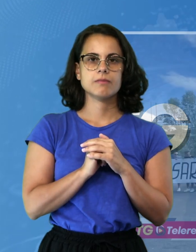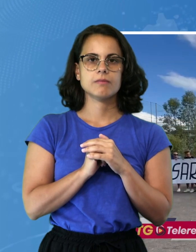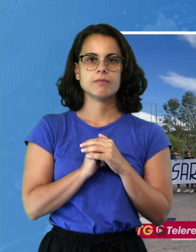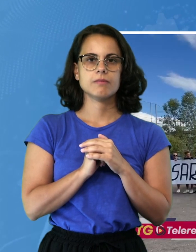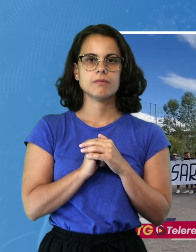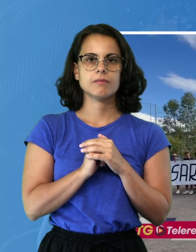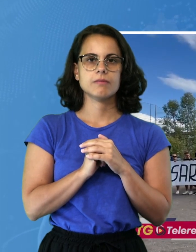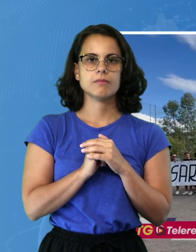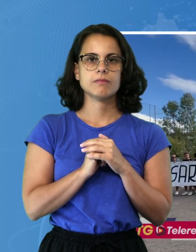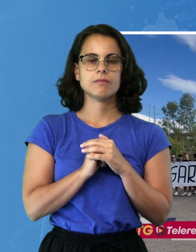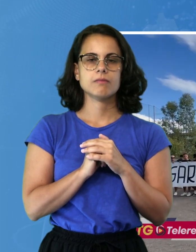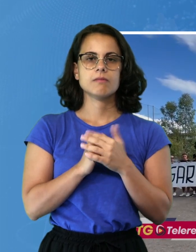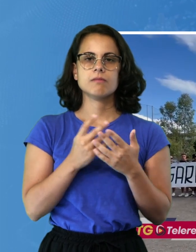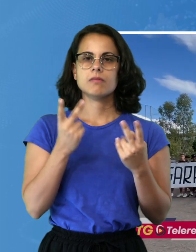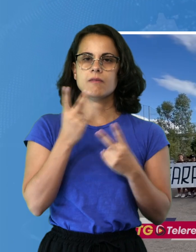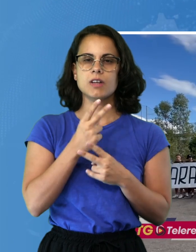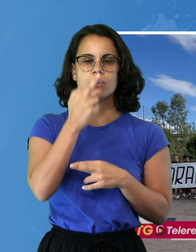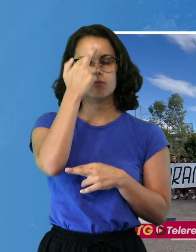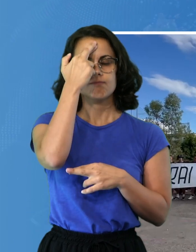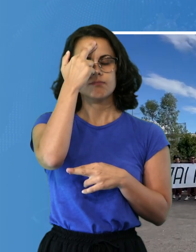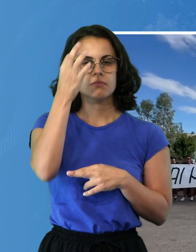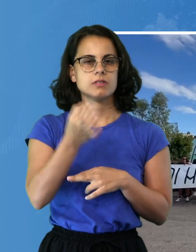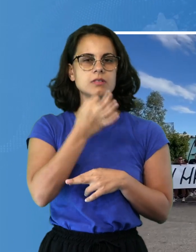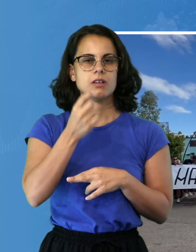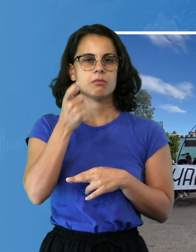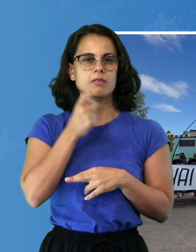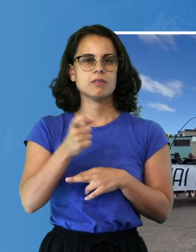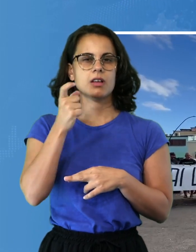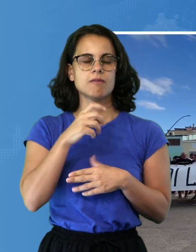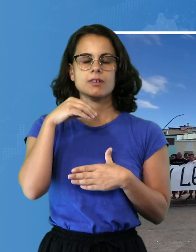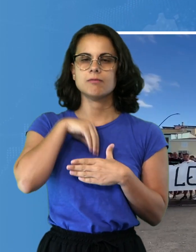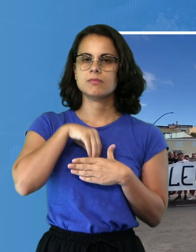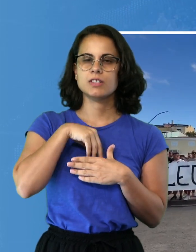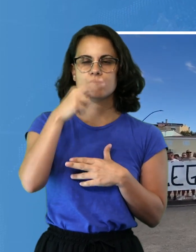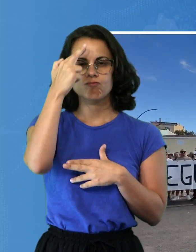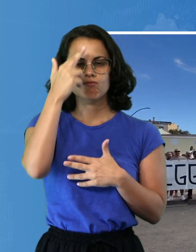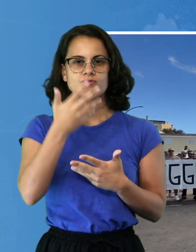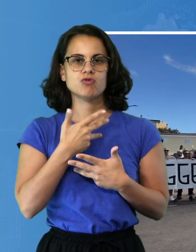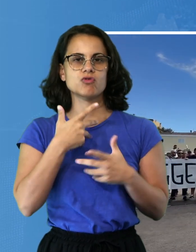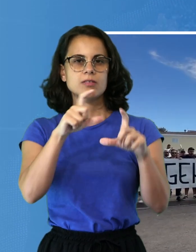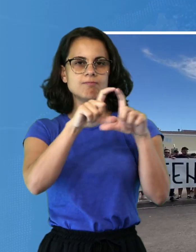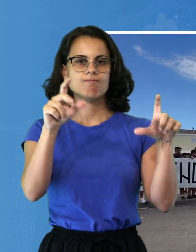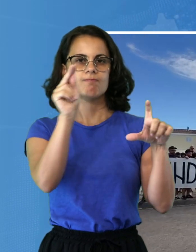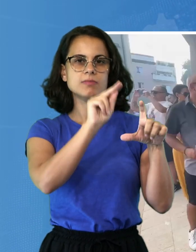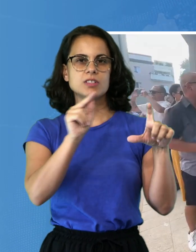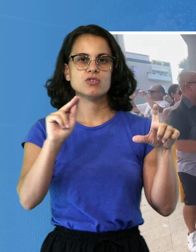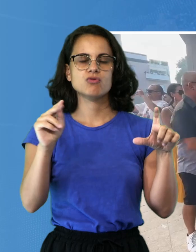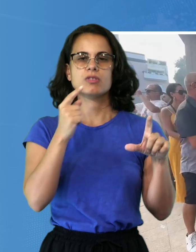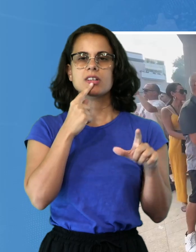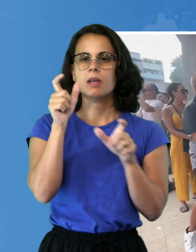Non sarai mai leggenda perché in noi vivrai in eterno. Così si legge nello striscione tenuto dai tifosi dell'Olbia fuori dalla chiesa